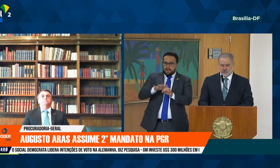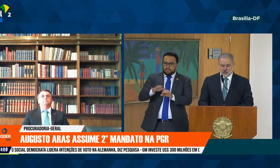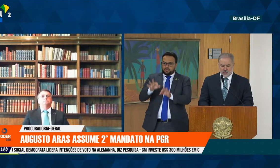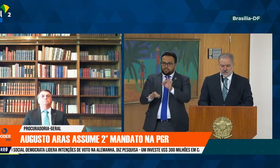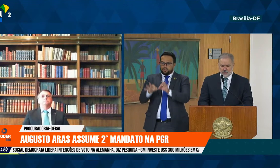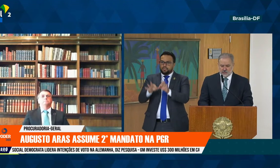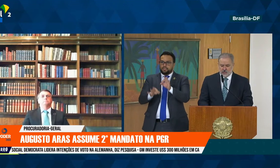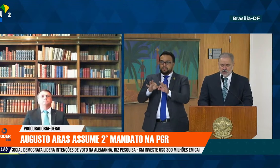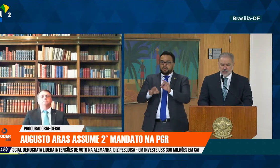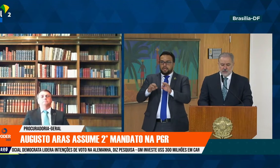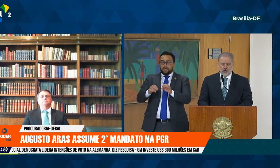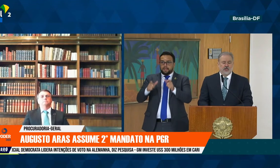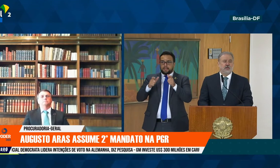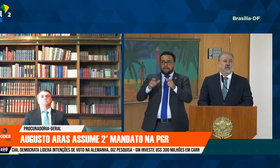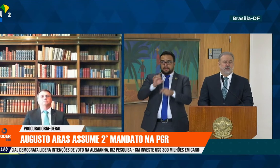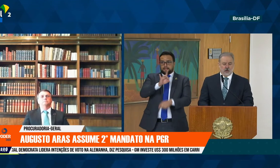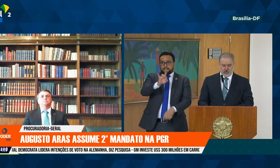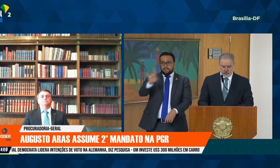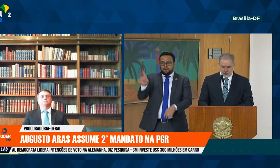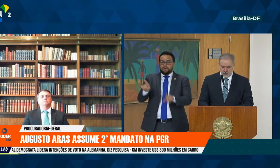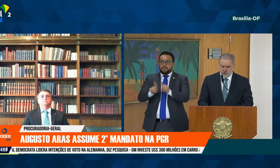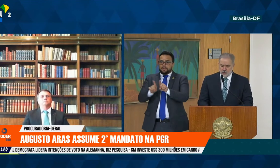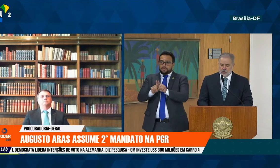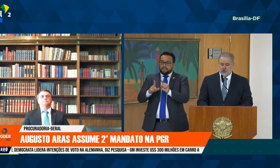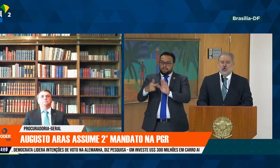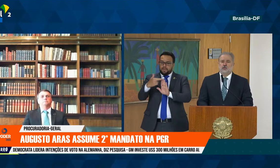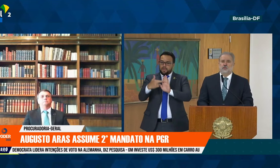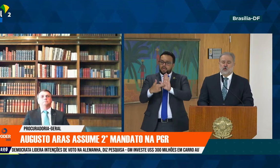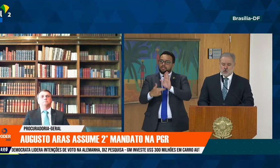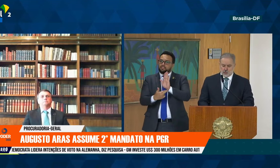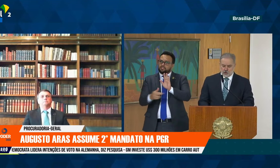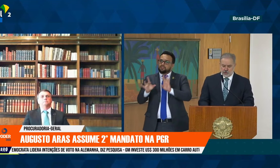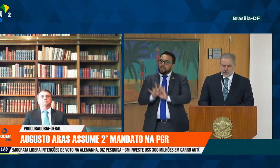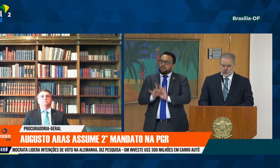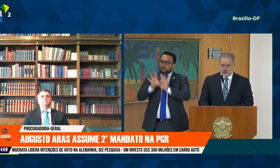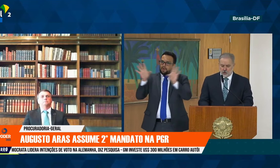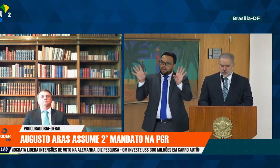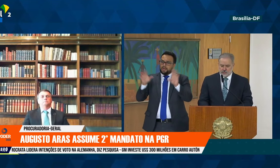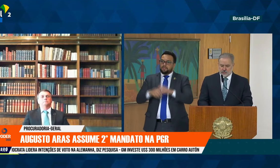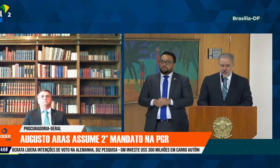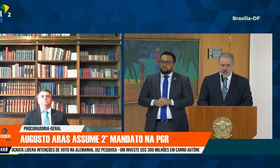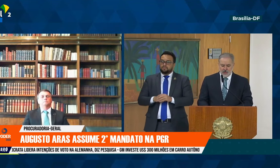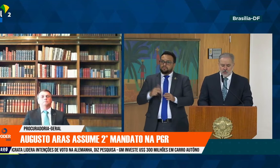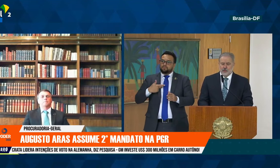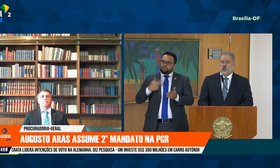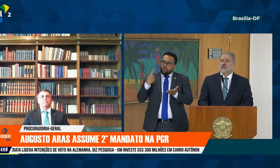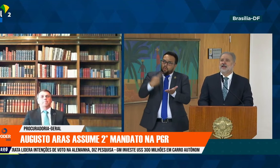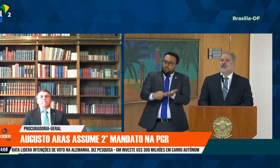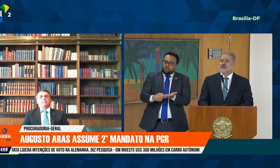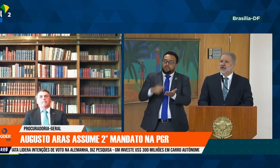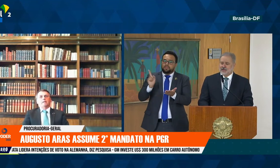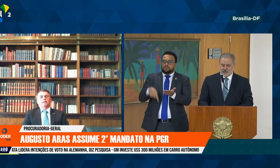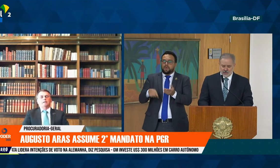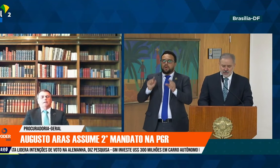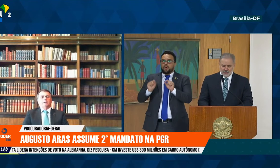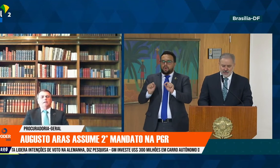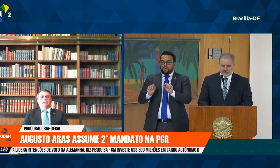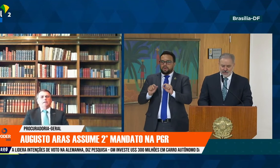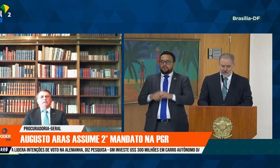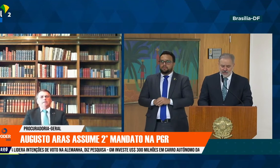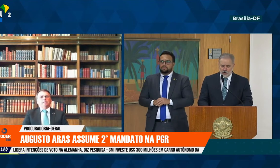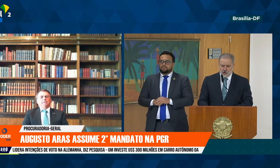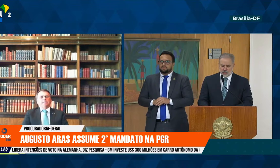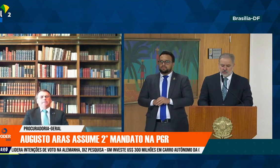individuais disponíveis e do regime democrático. Nosso compromisso, pois, é com a totalidade